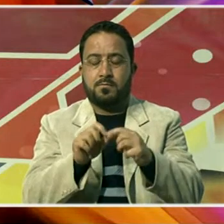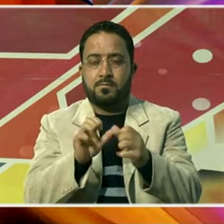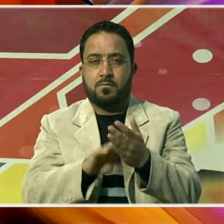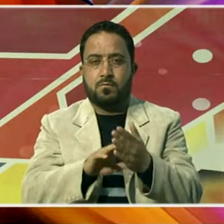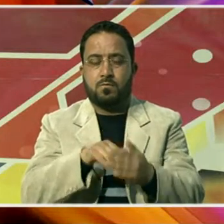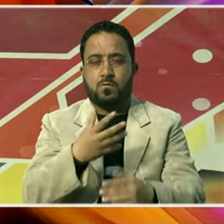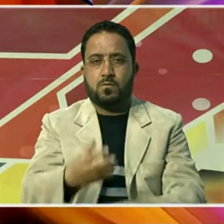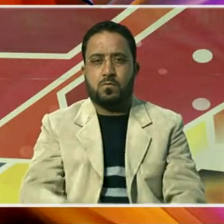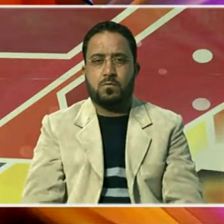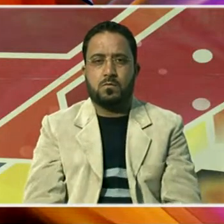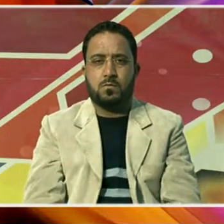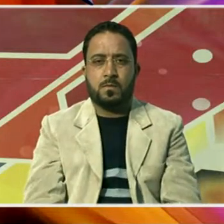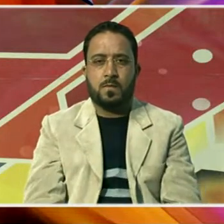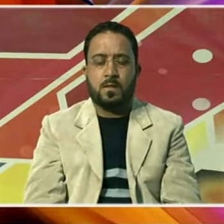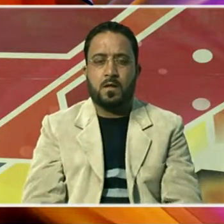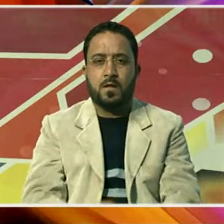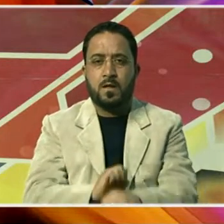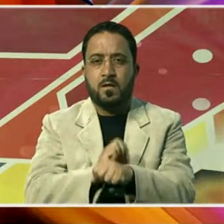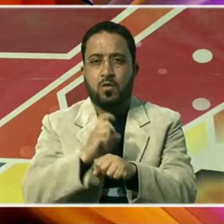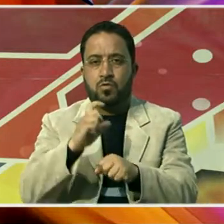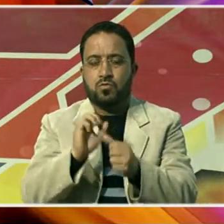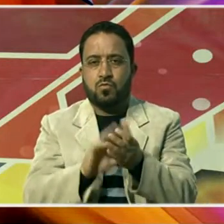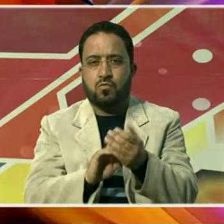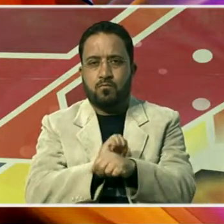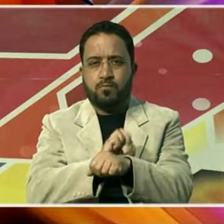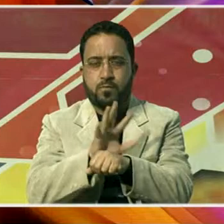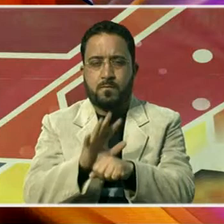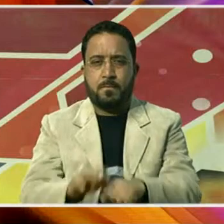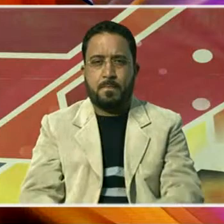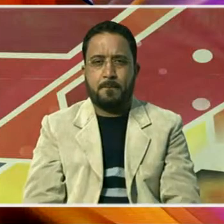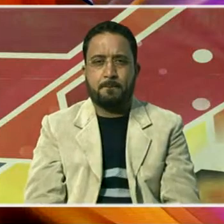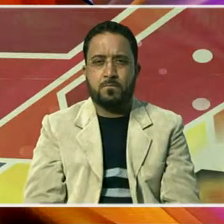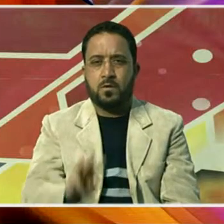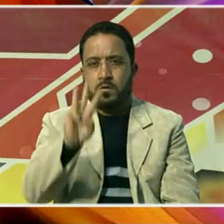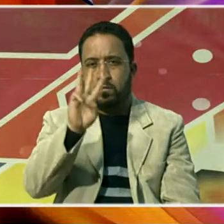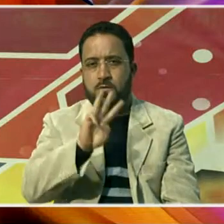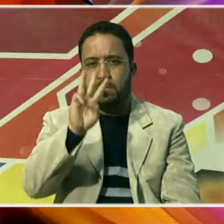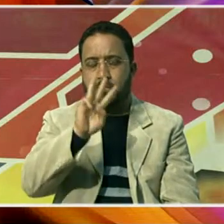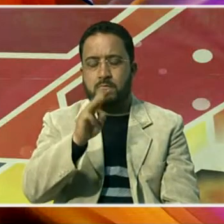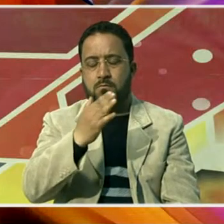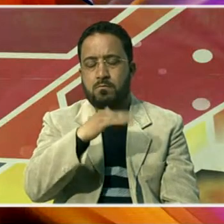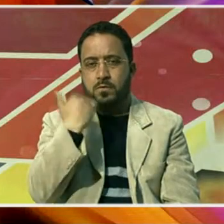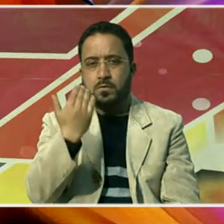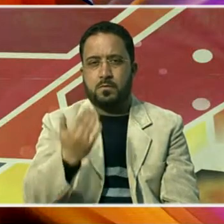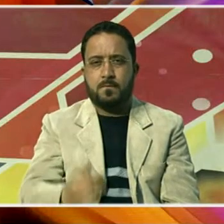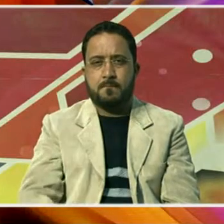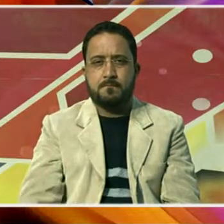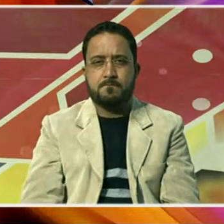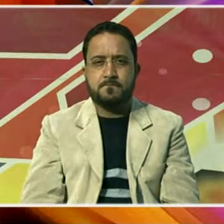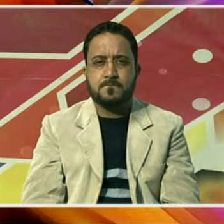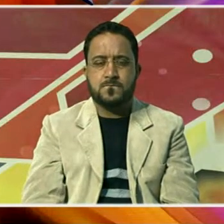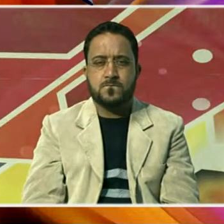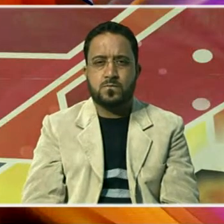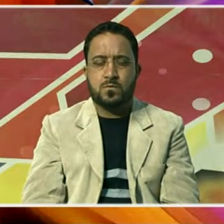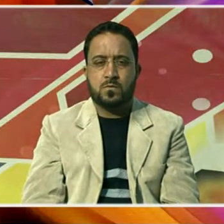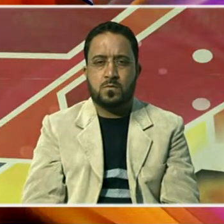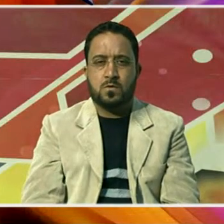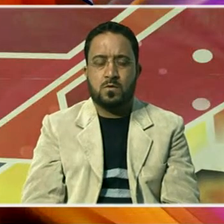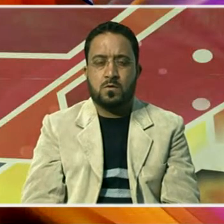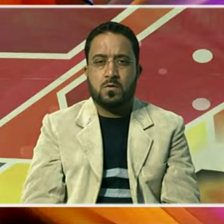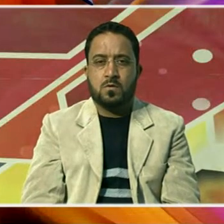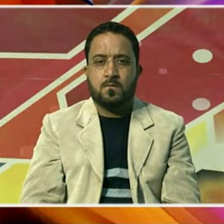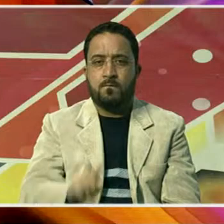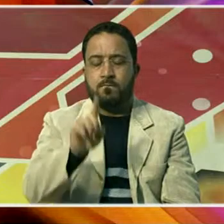اس مرض سے مزید تین مریض فوت ہو گئے ہیں جبکہ ایک سو